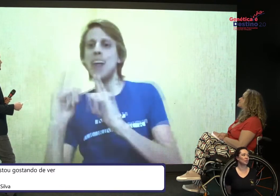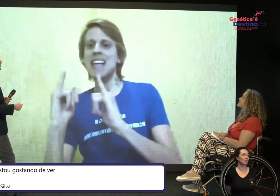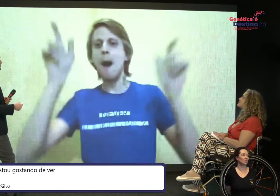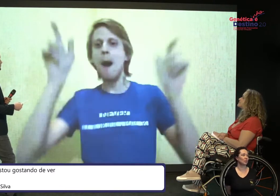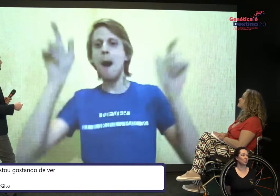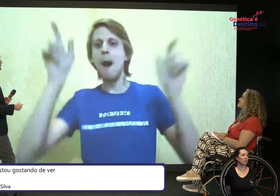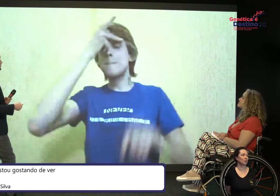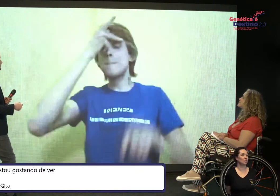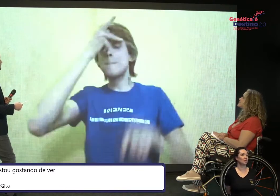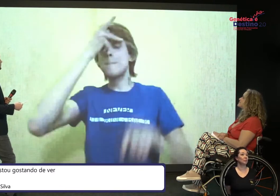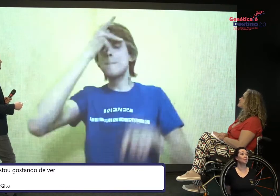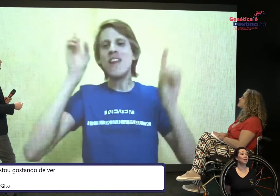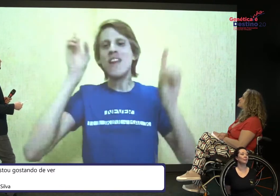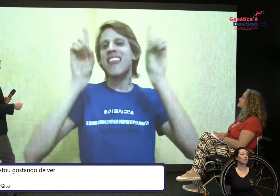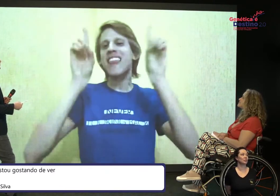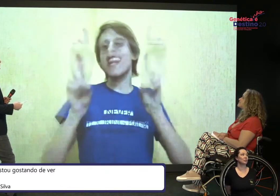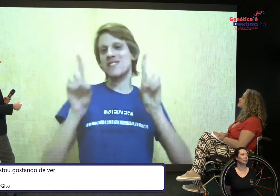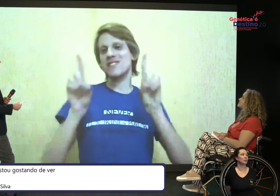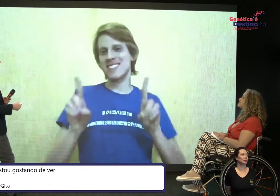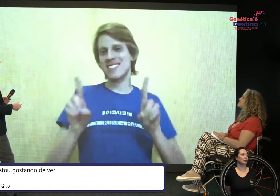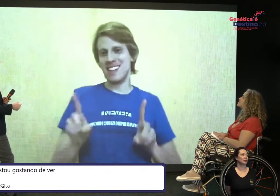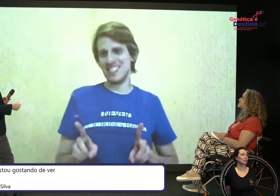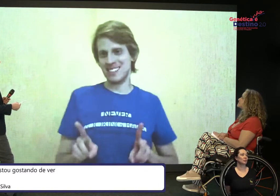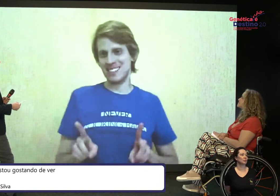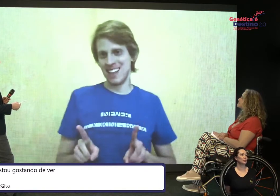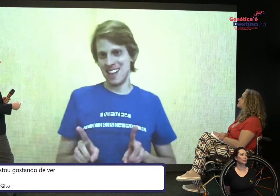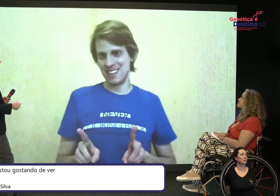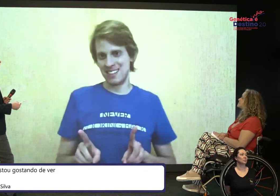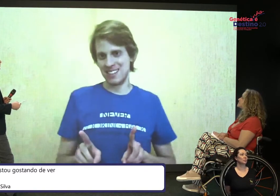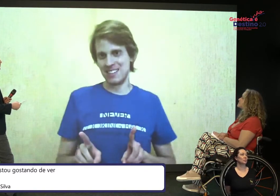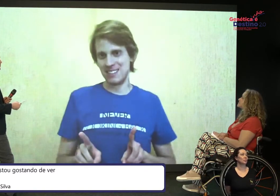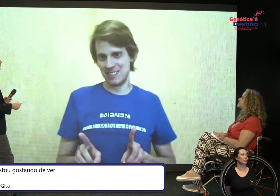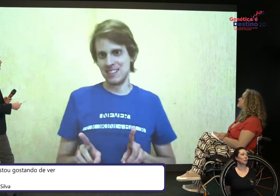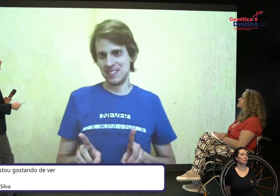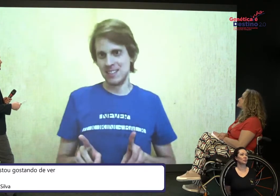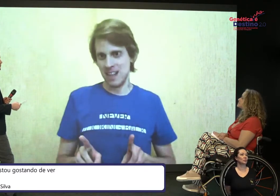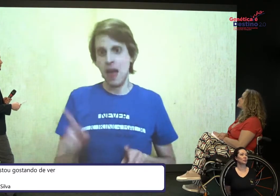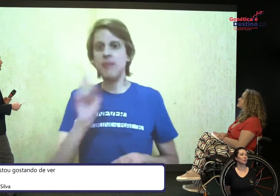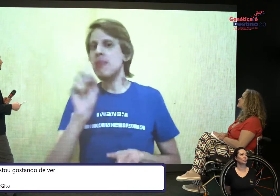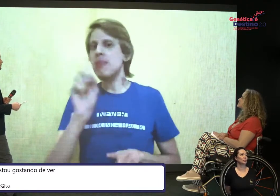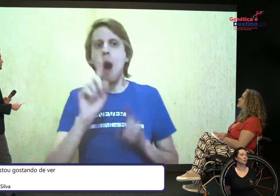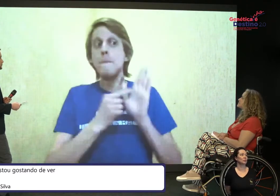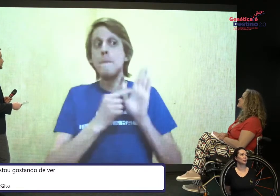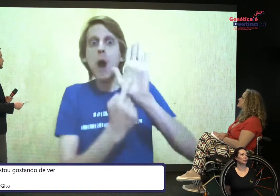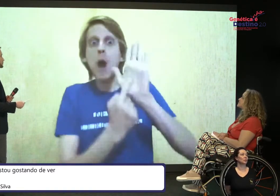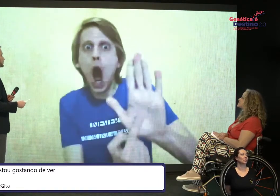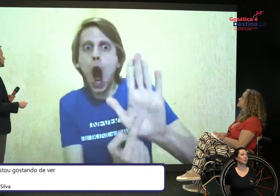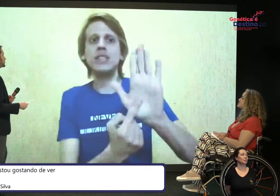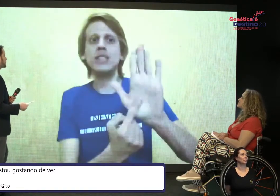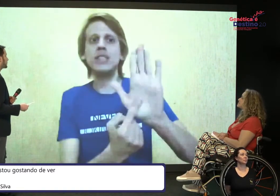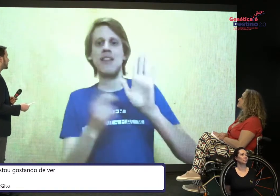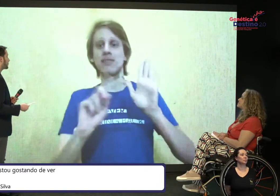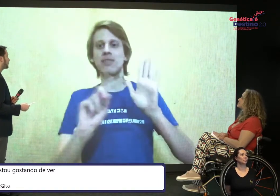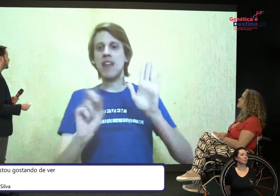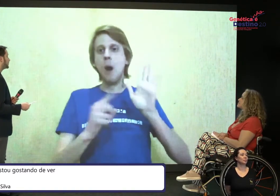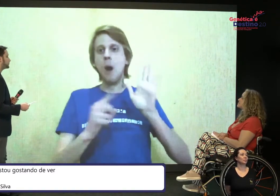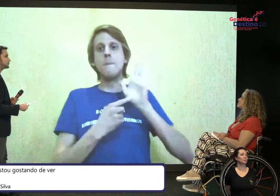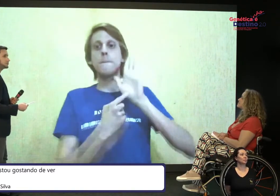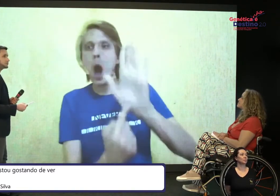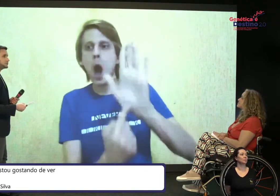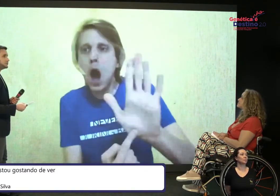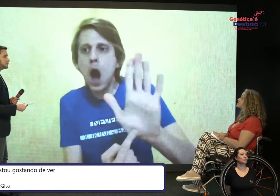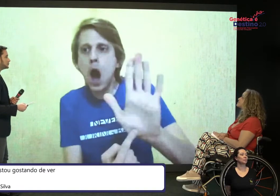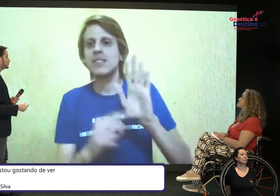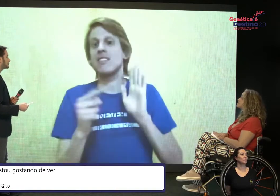Umas inspirações, sim, que eram das pessoas com deficiência. Para mostrar,